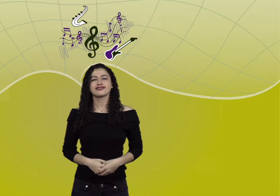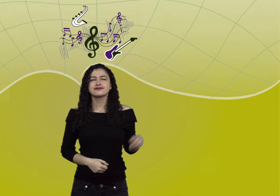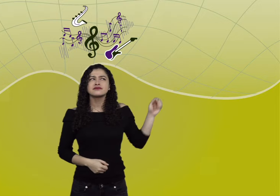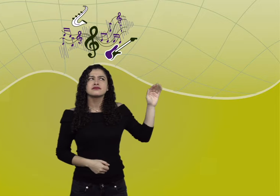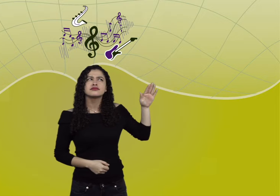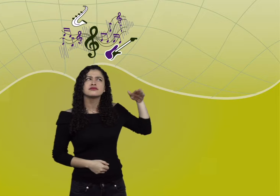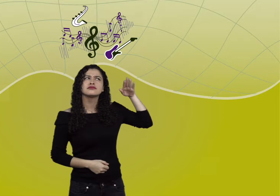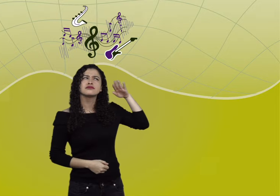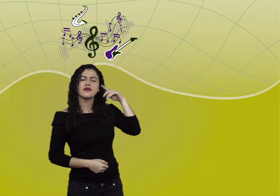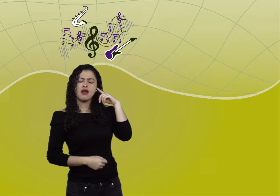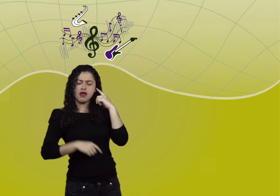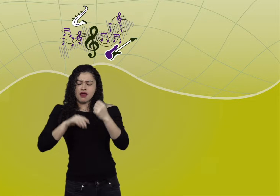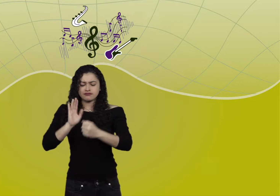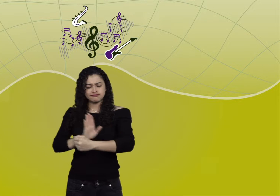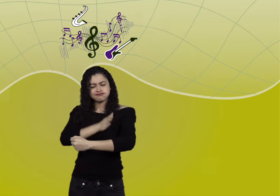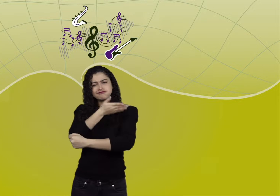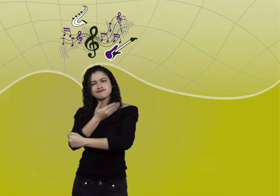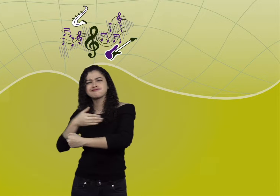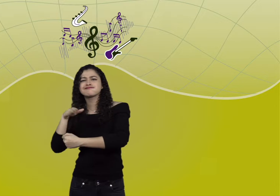Lenguajes sonoros, como la música.